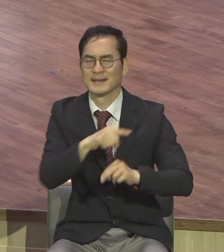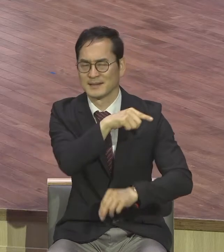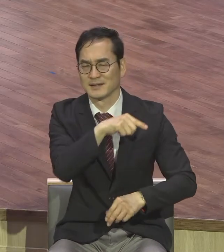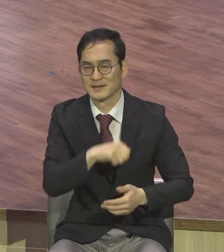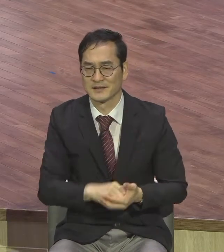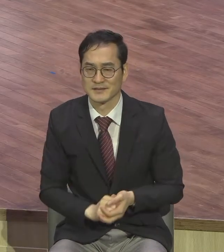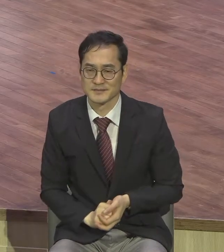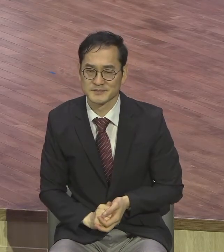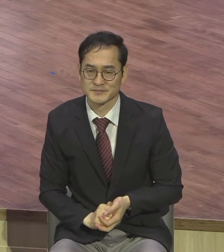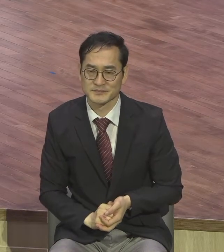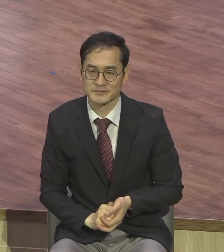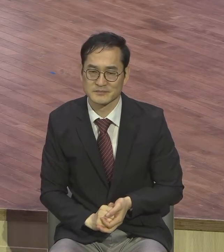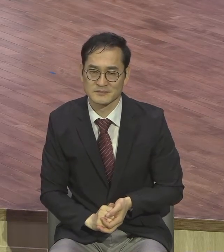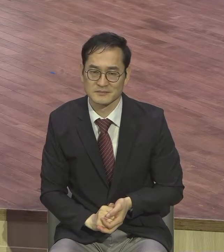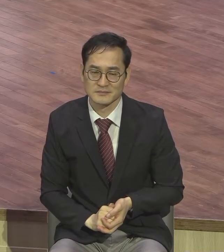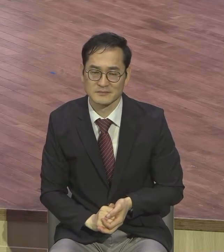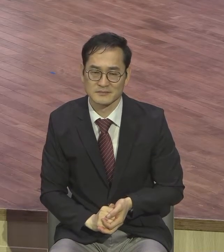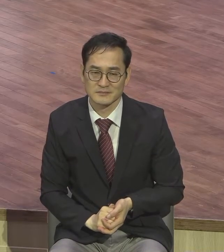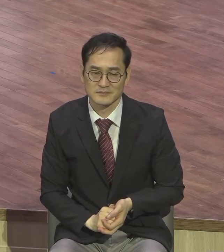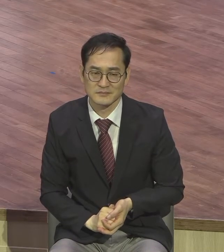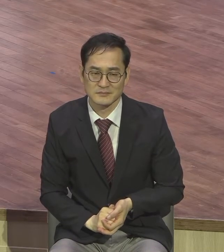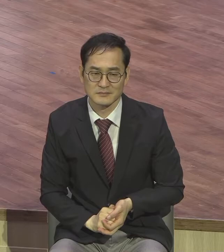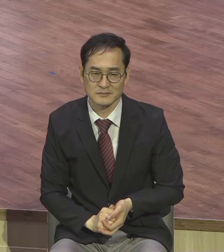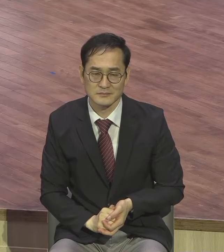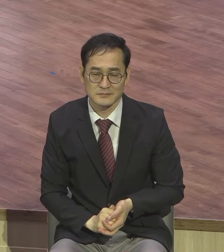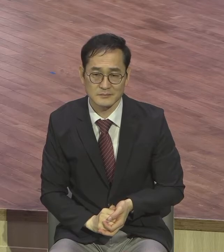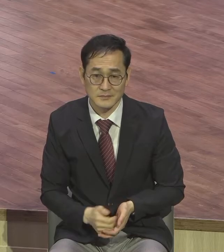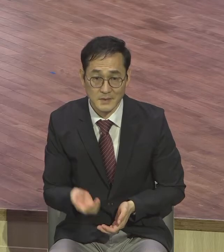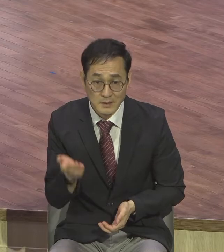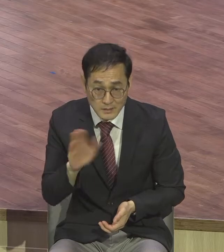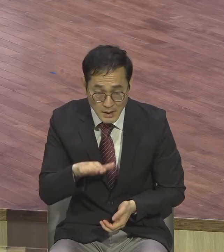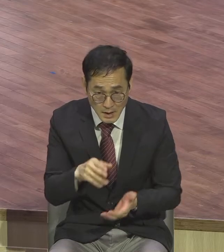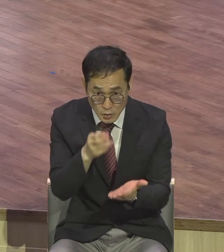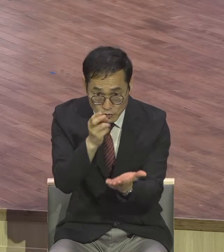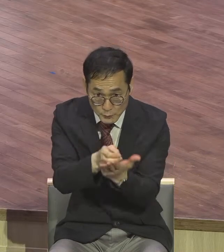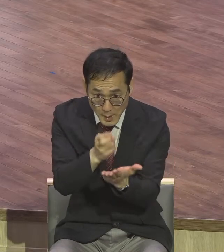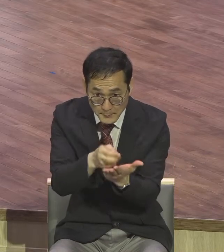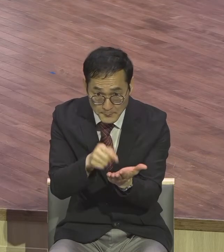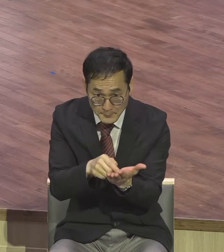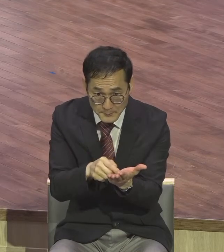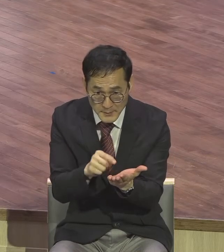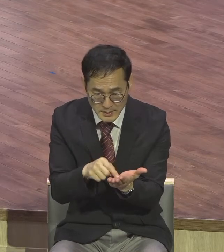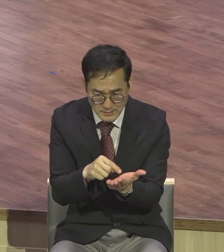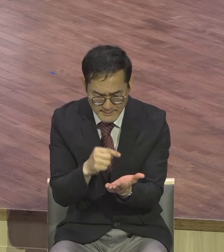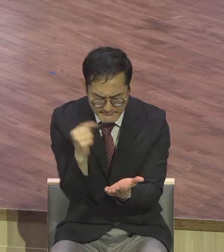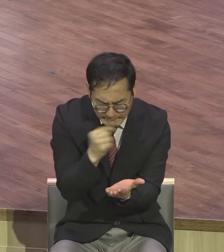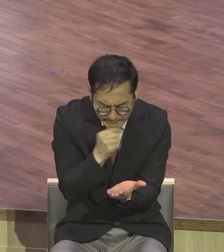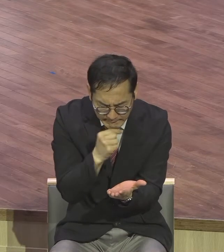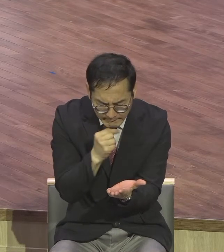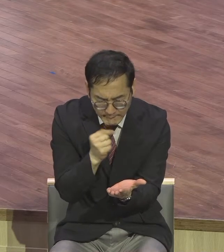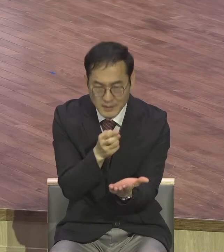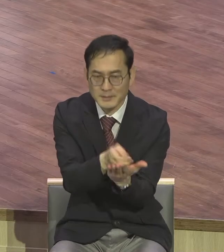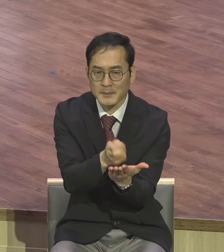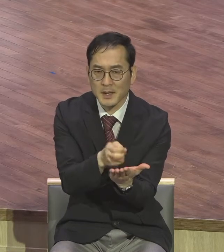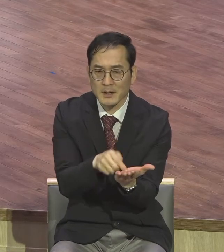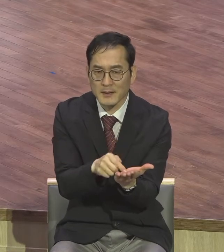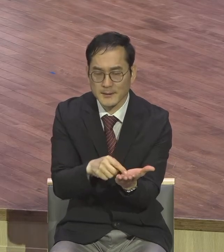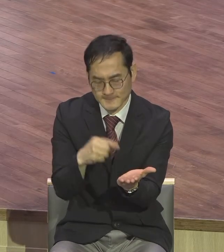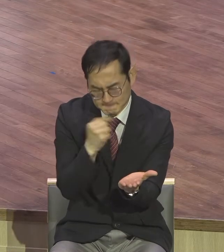실상은 그들의 율법에 온갖 까다로운 규례들 이 규례를 만들어가지고 백성들을 가르치면서